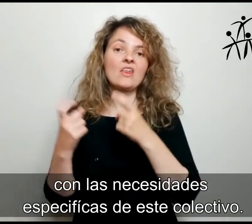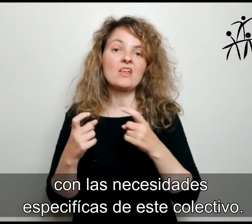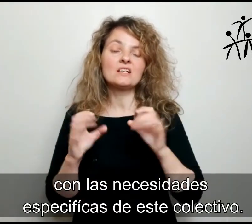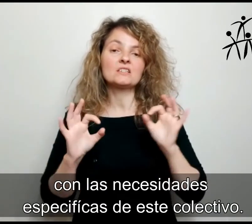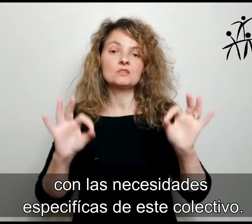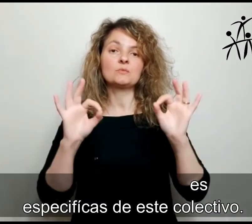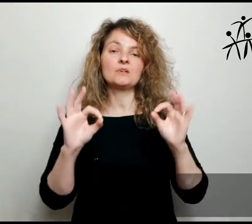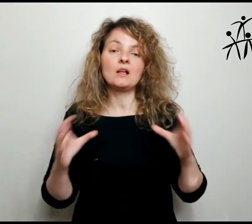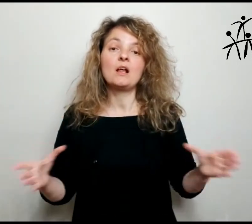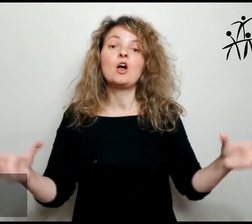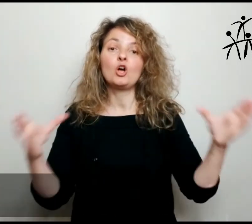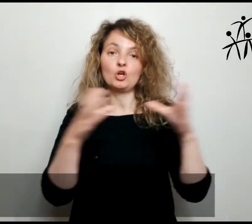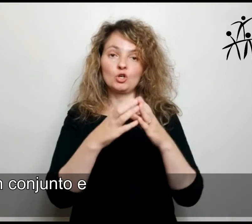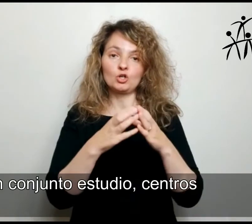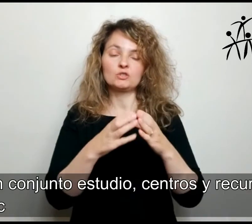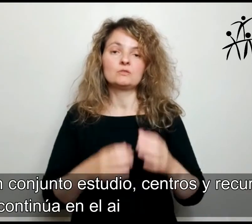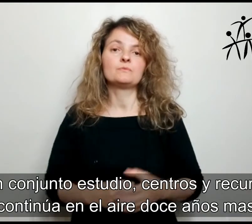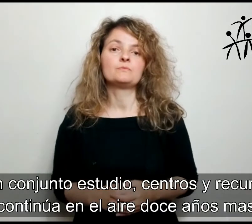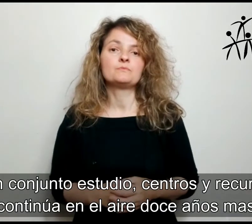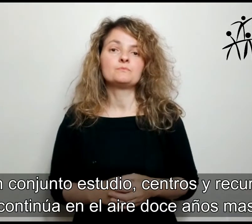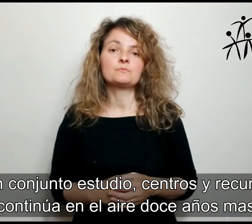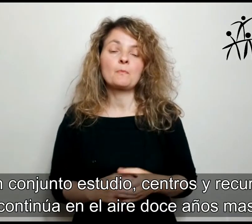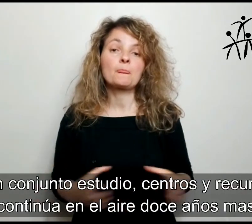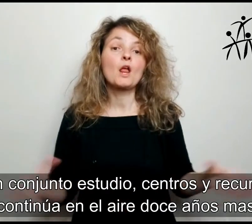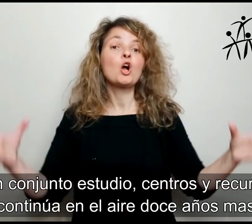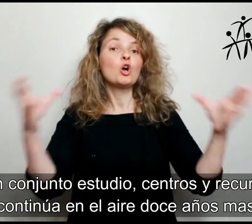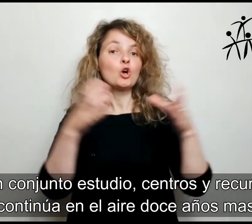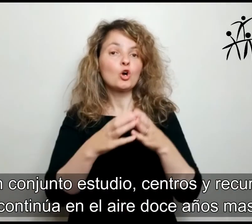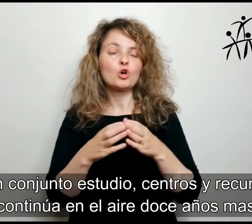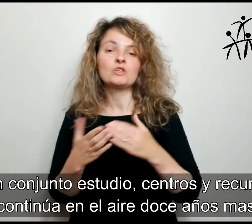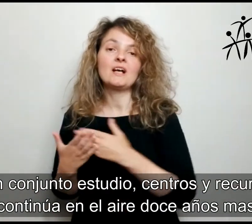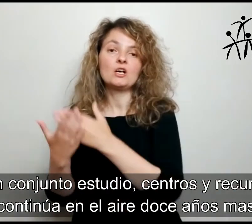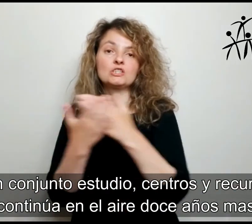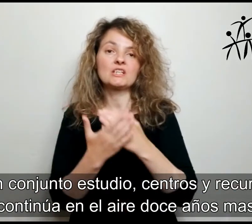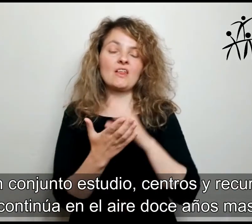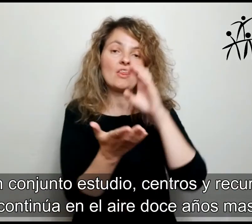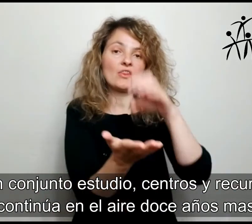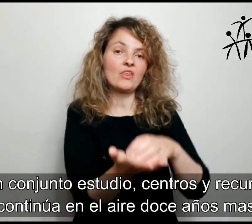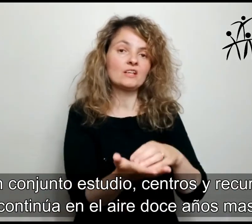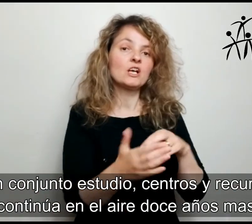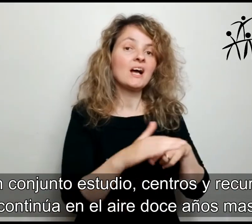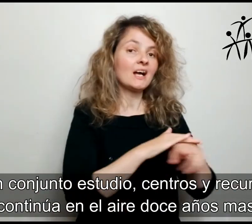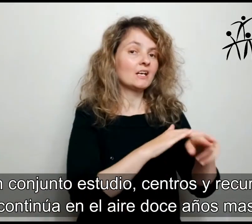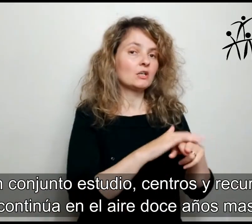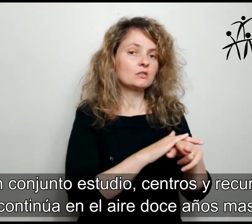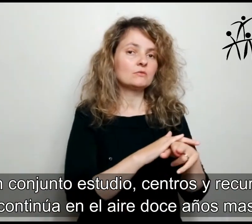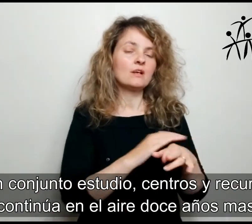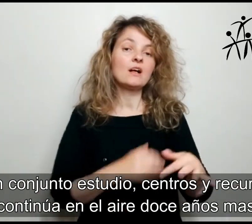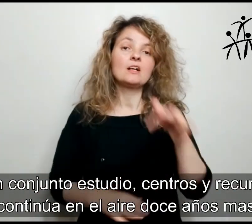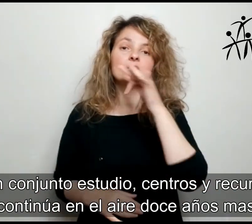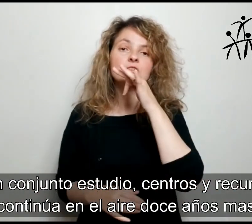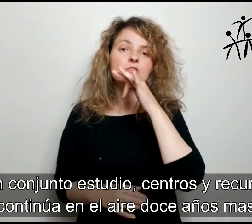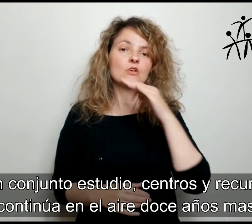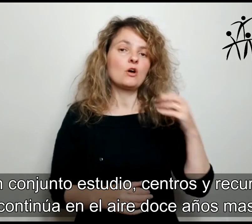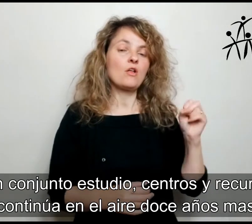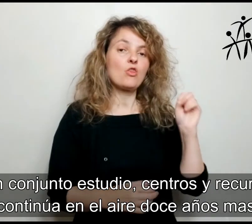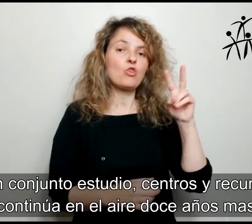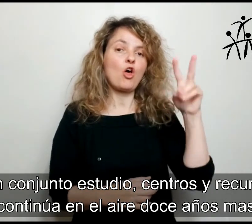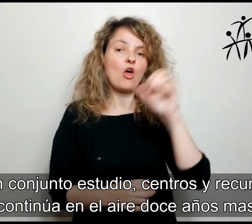colectivo. Un conjunto, estudios, centros y recursos que continúa en el aire 12 años más